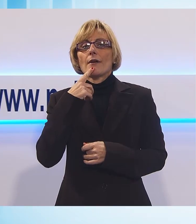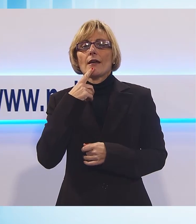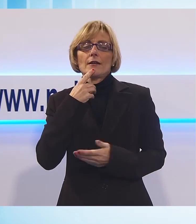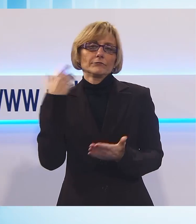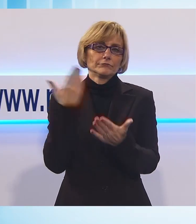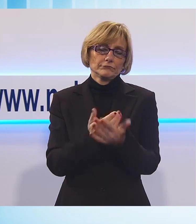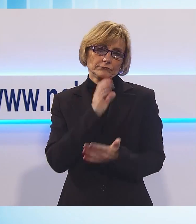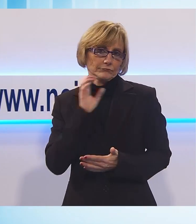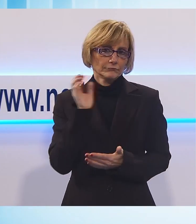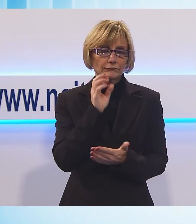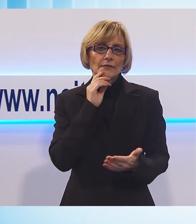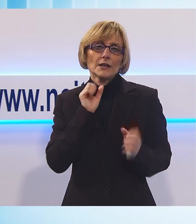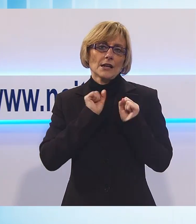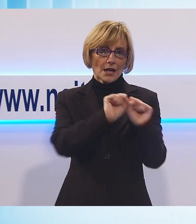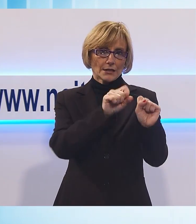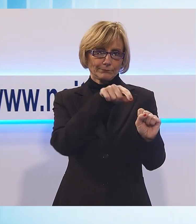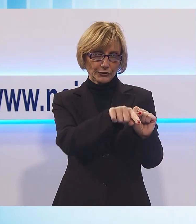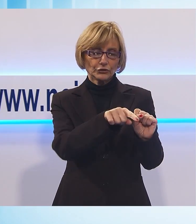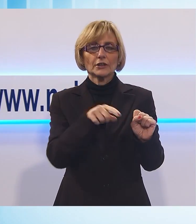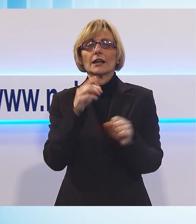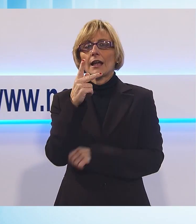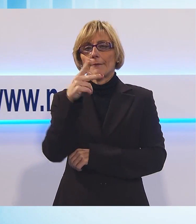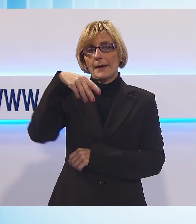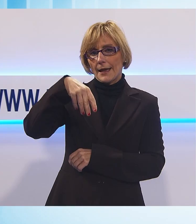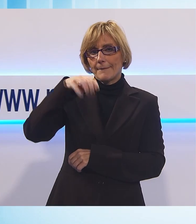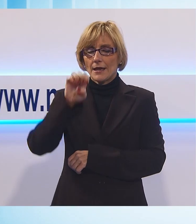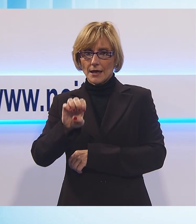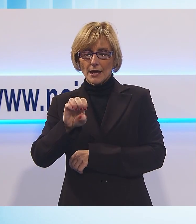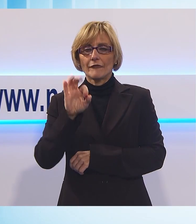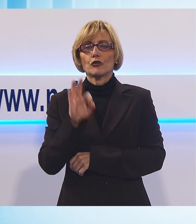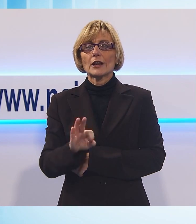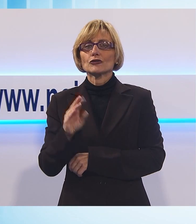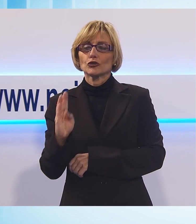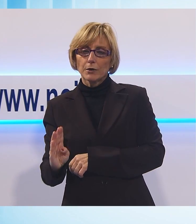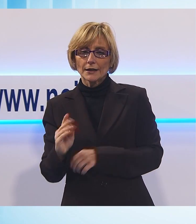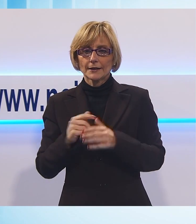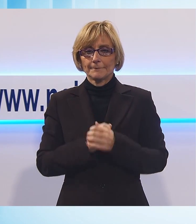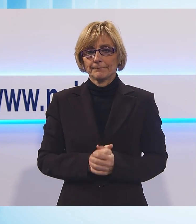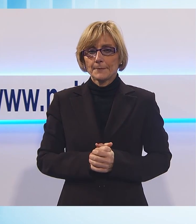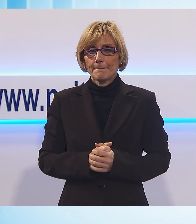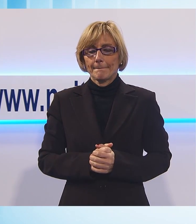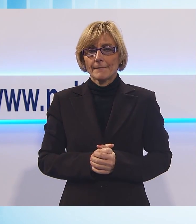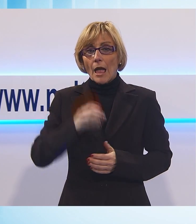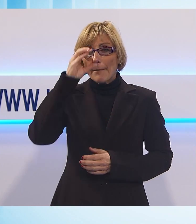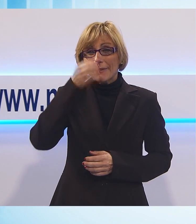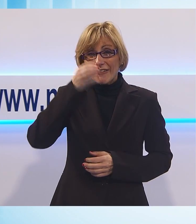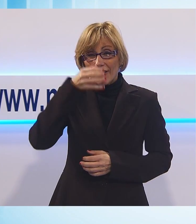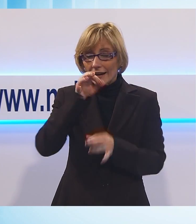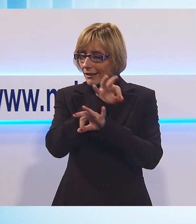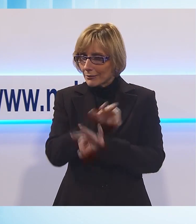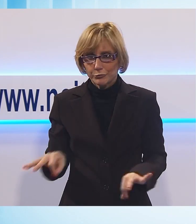alla KME di Fornaci di Barga. Tutto pronto per le Befanate, sono